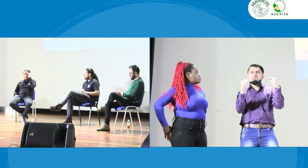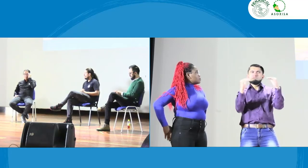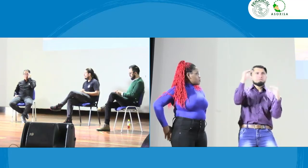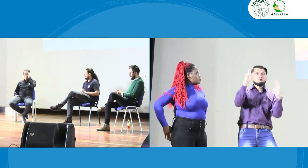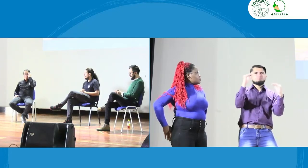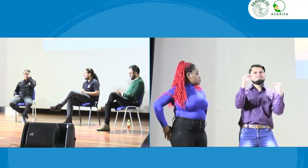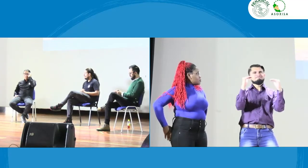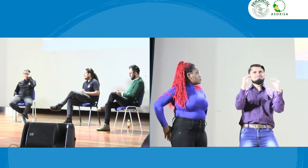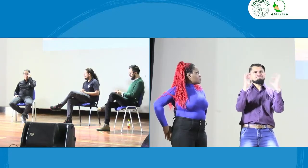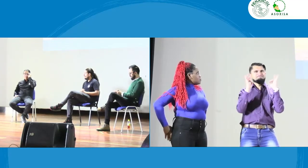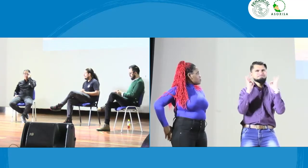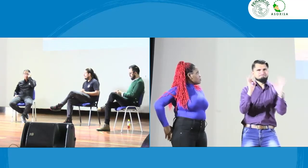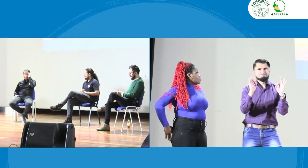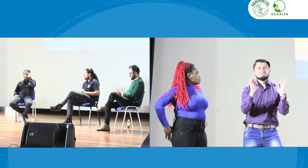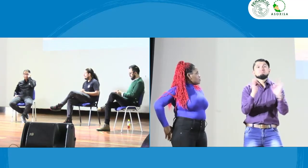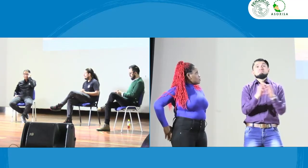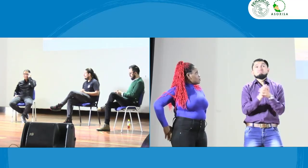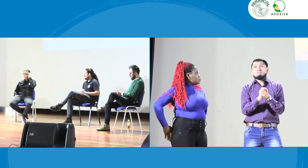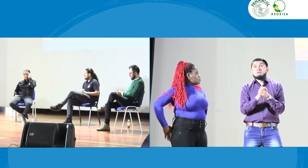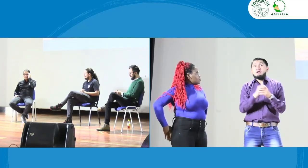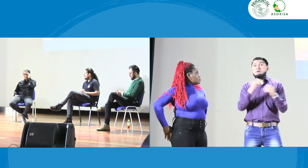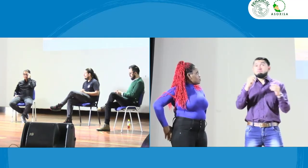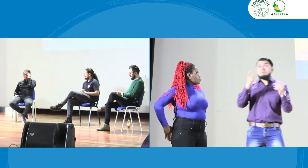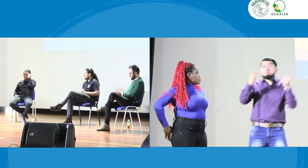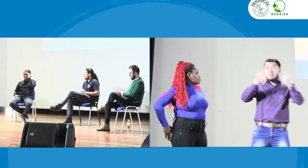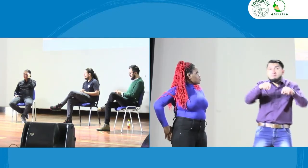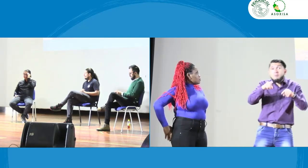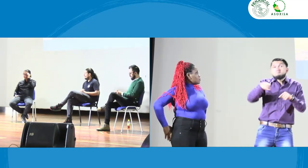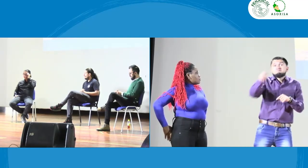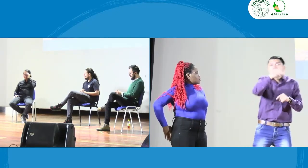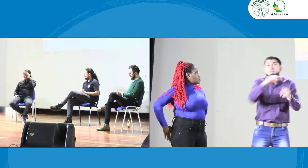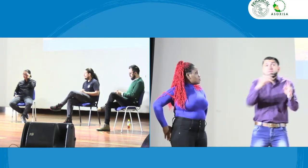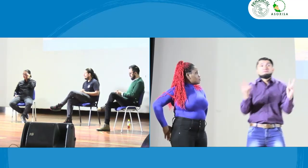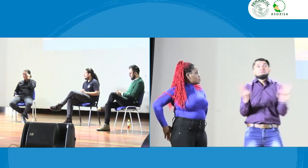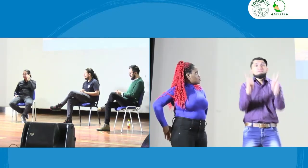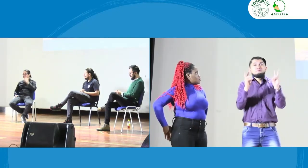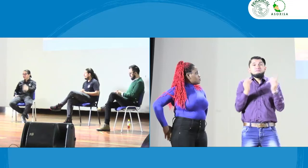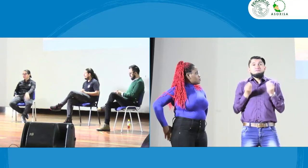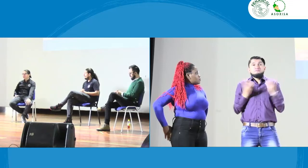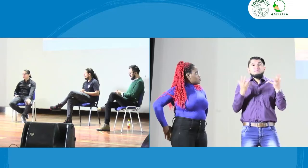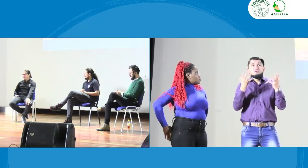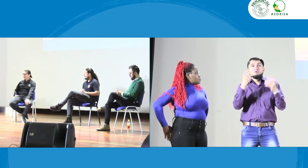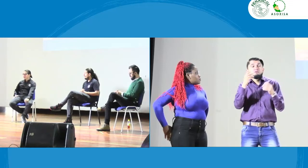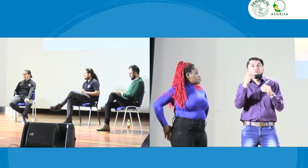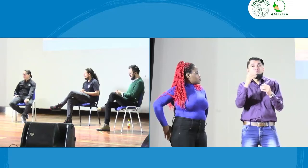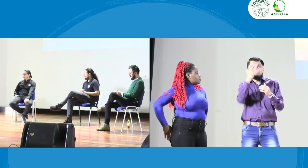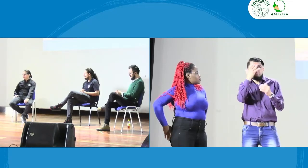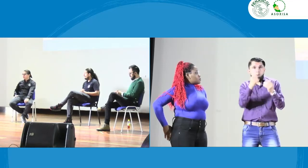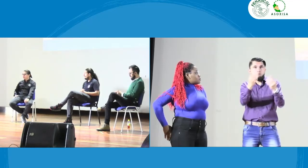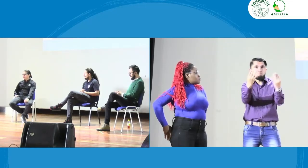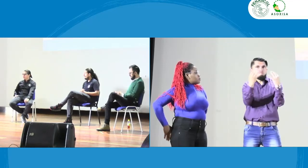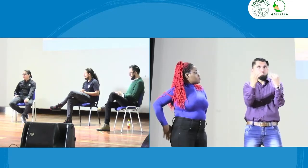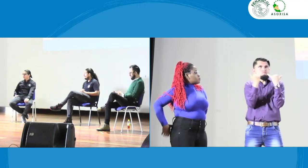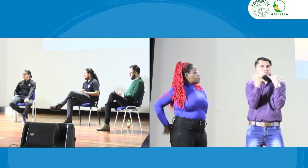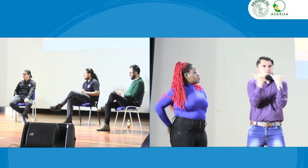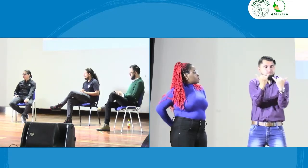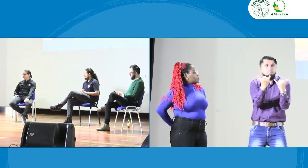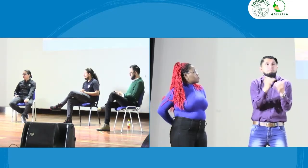la cual pues vamos a dar esa participación de esa manera más en presencial que en Zoom y para quienes nos están viendo